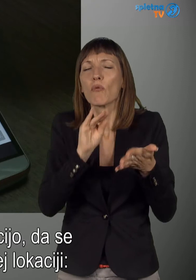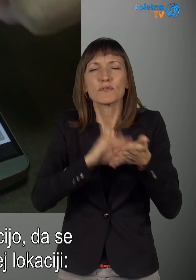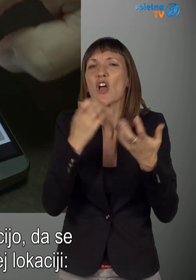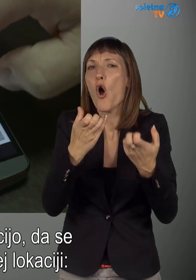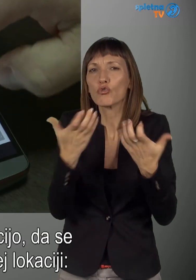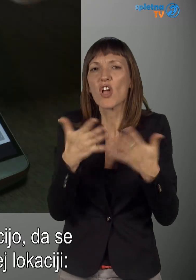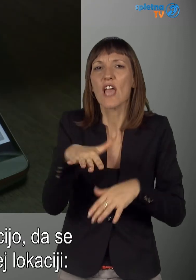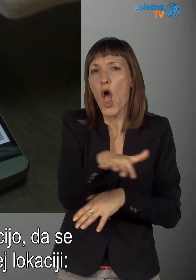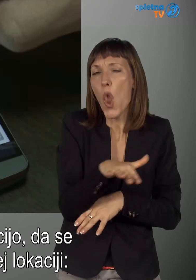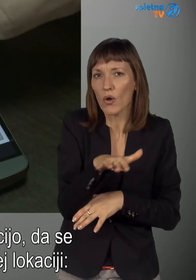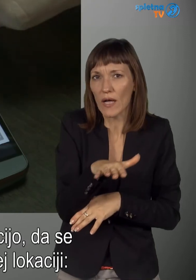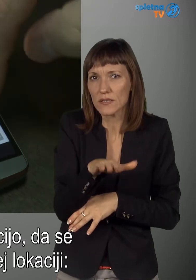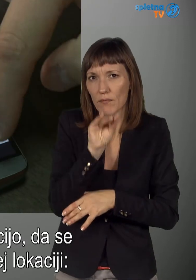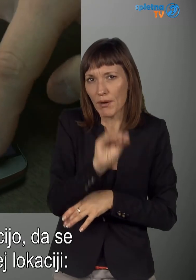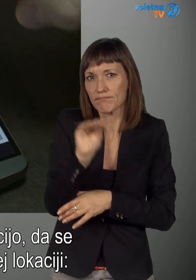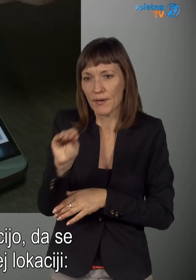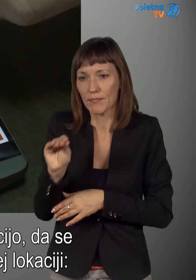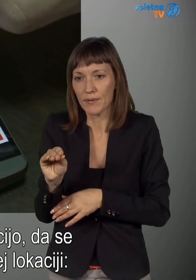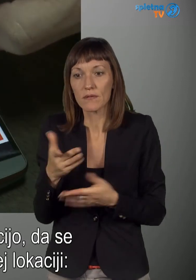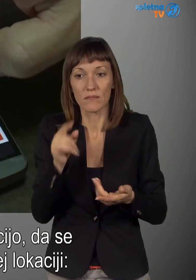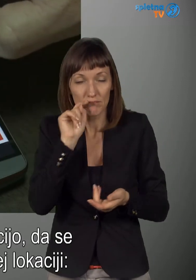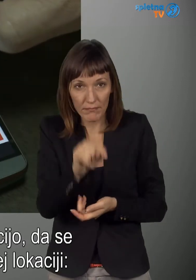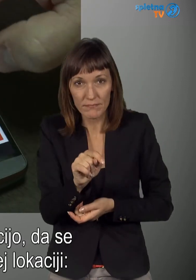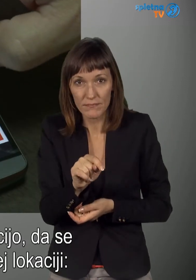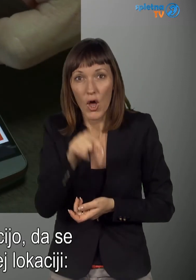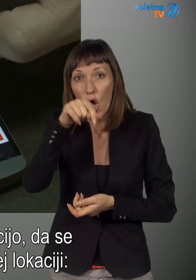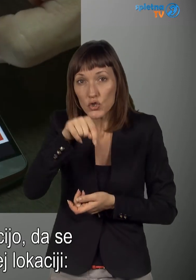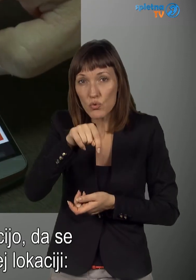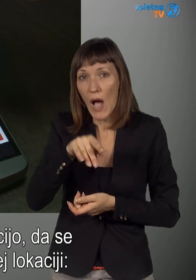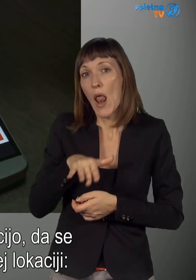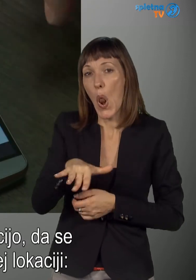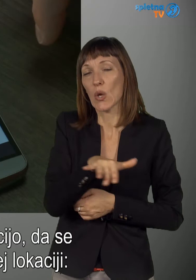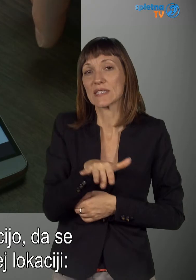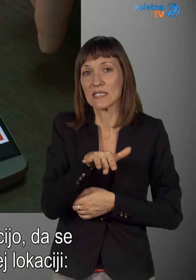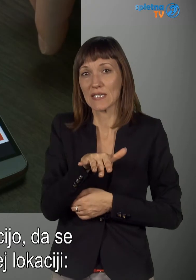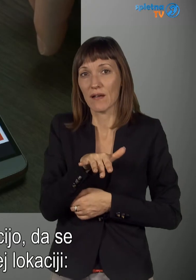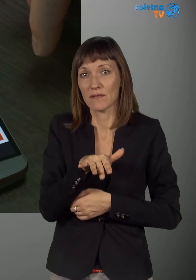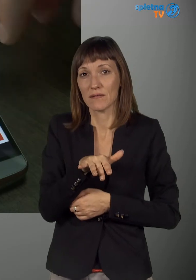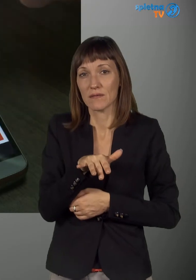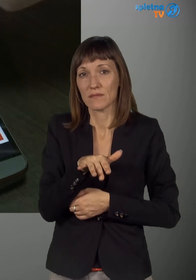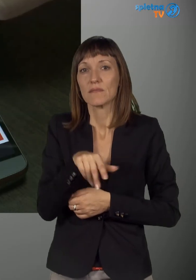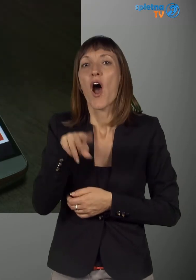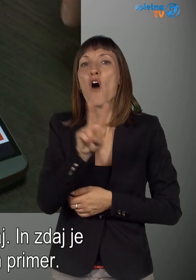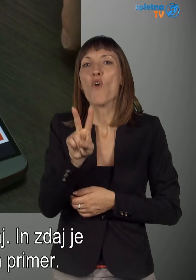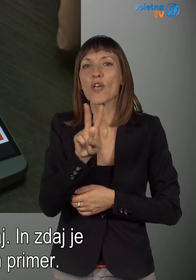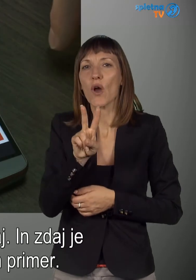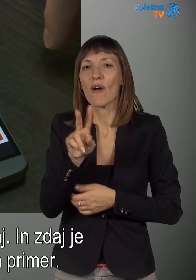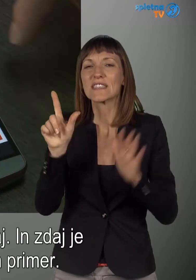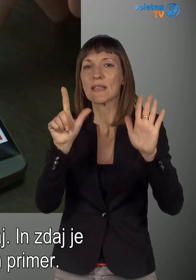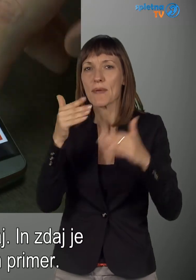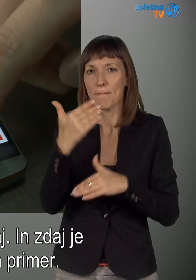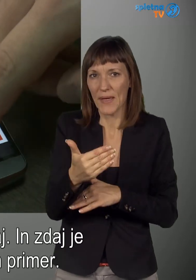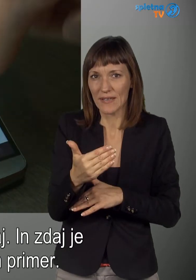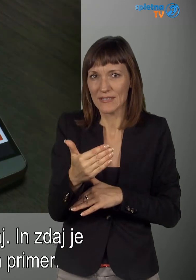Test. Kje se nahajamo? Nahajamo se, recimo, na tej lokaciji. Vojkova